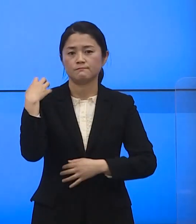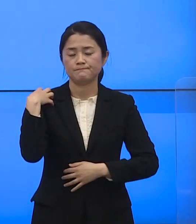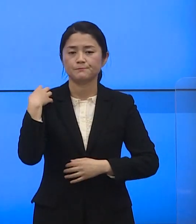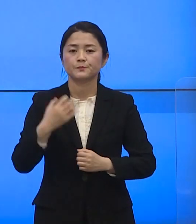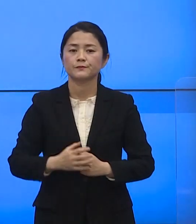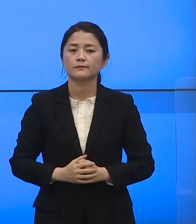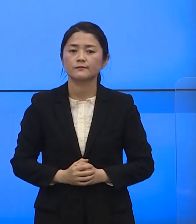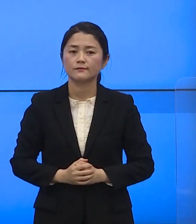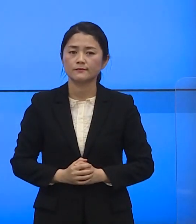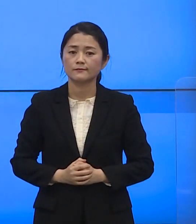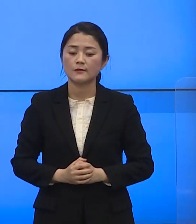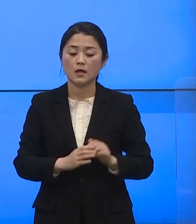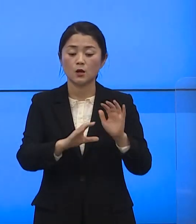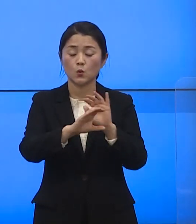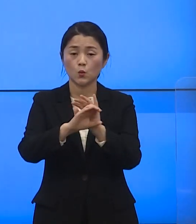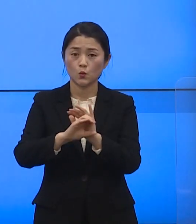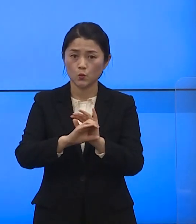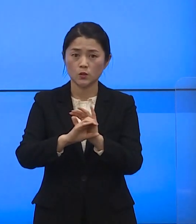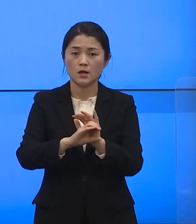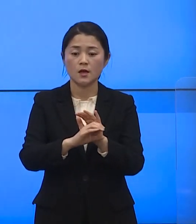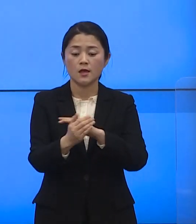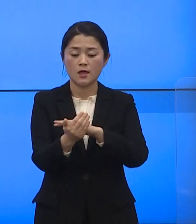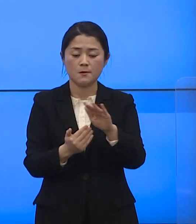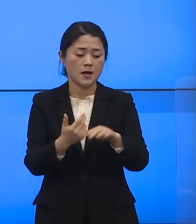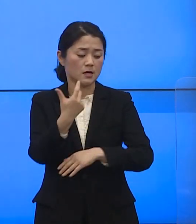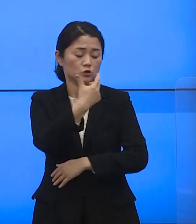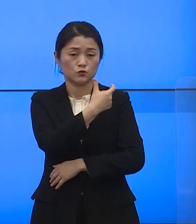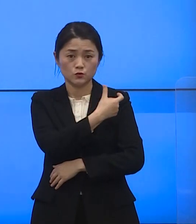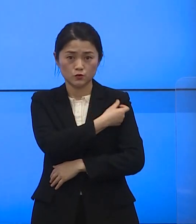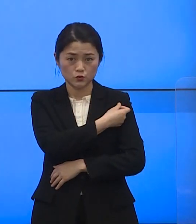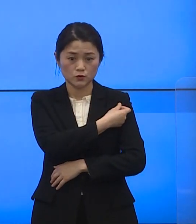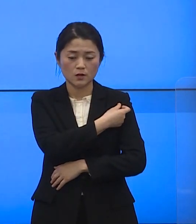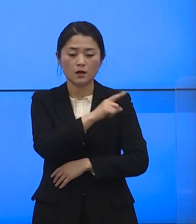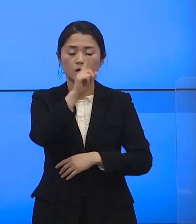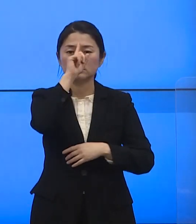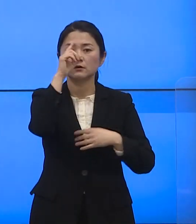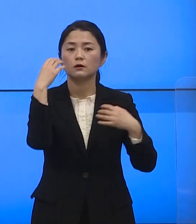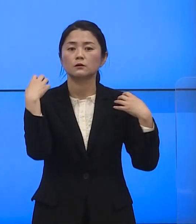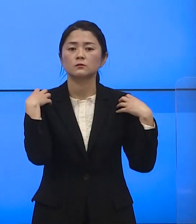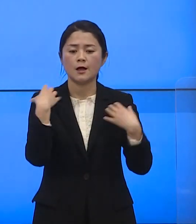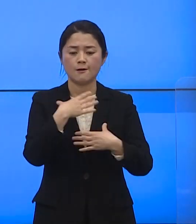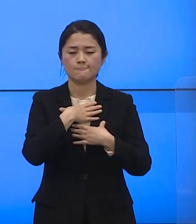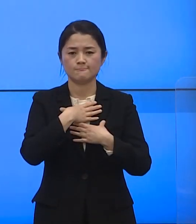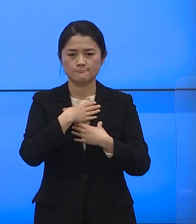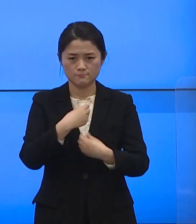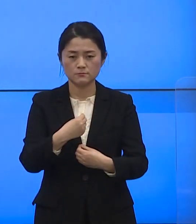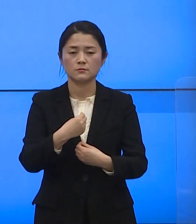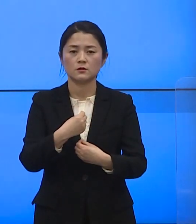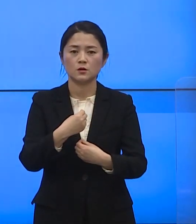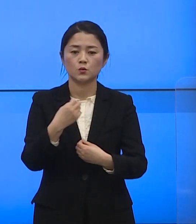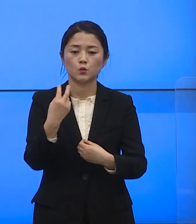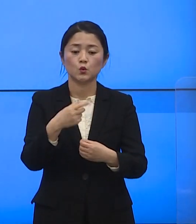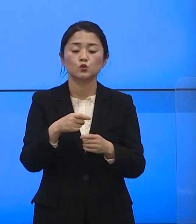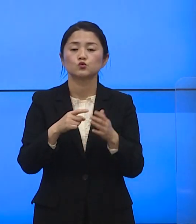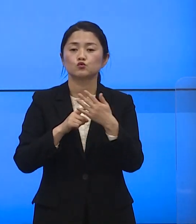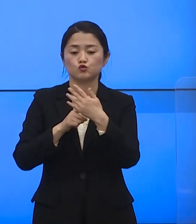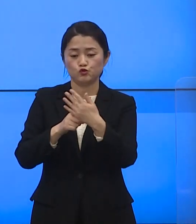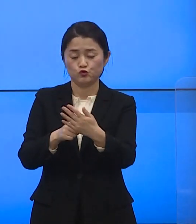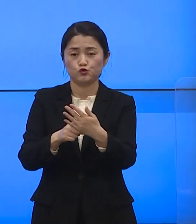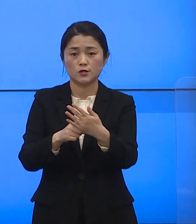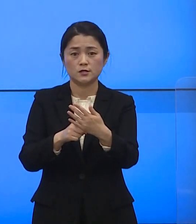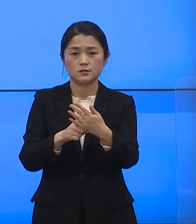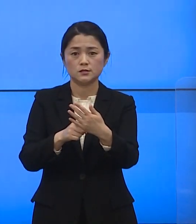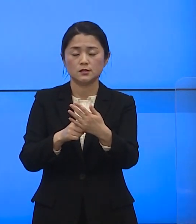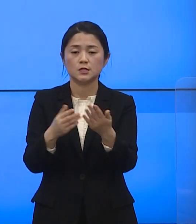코로나19 예방접종은 정부가 안전을 확보하고 추진하는 사업인